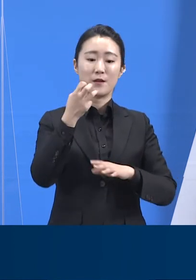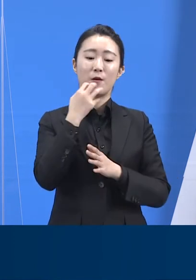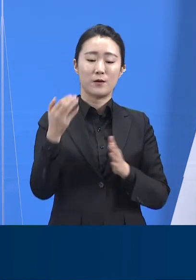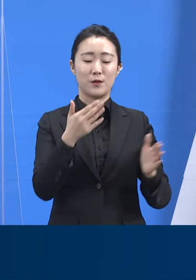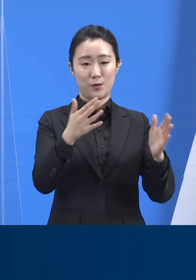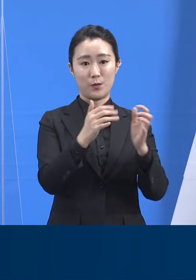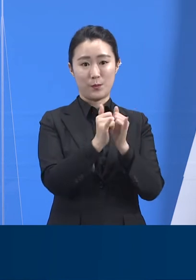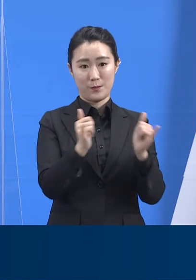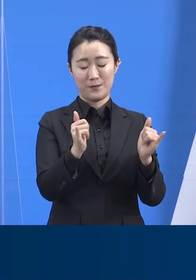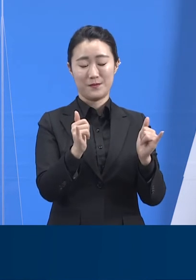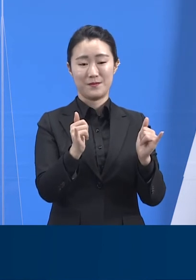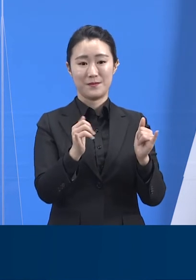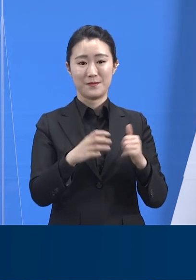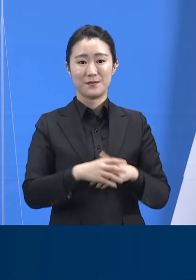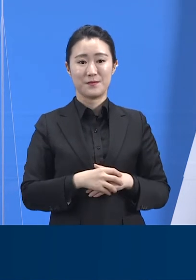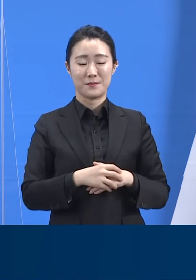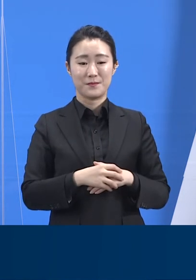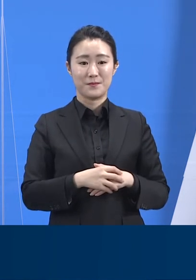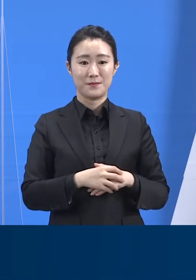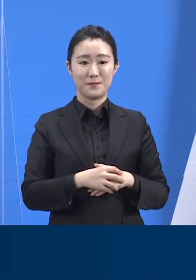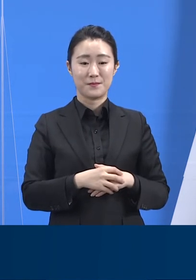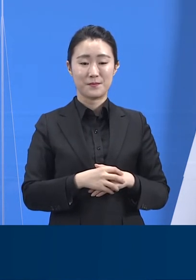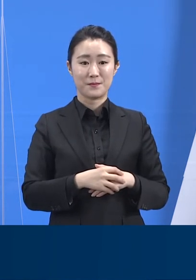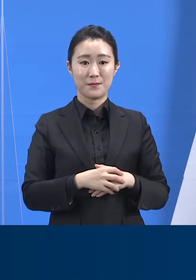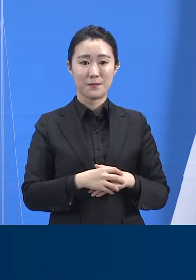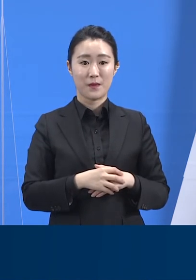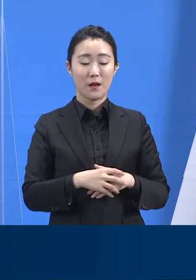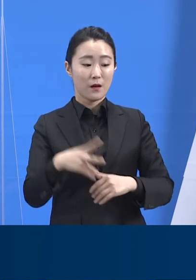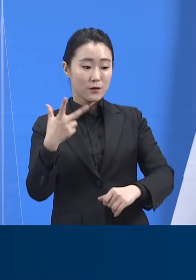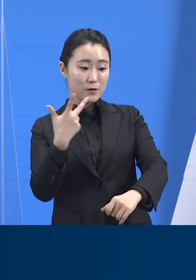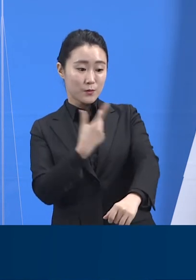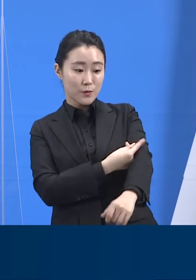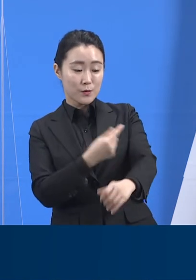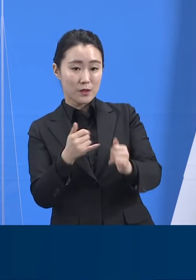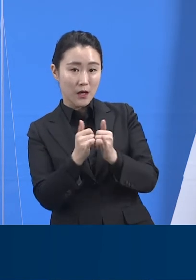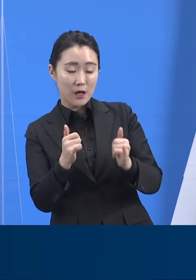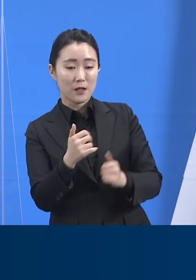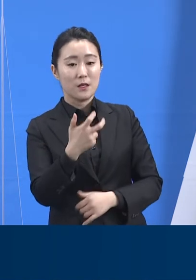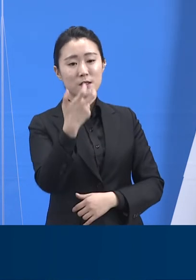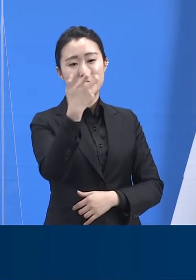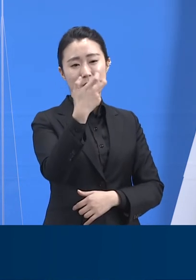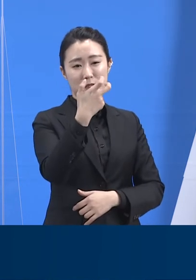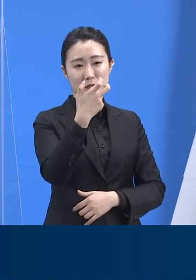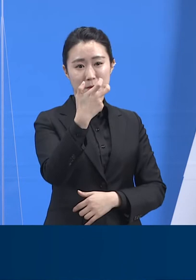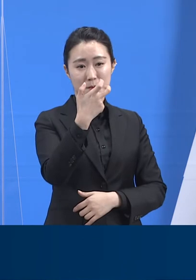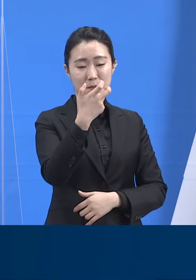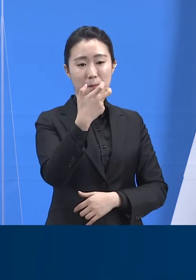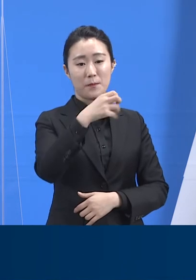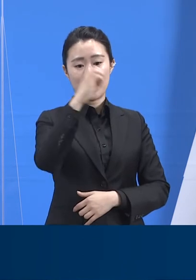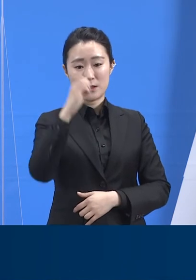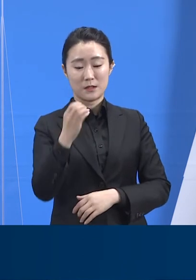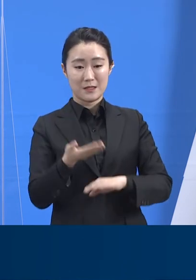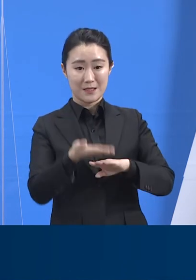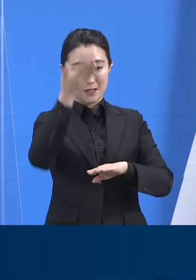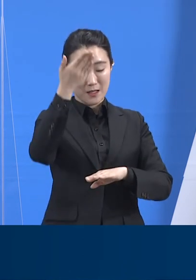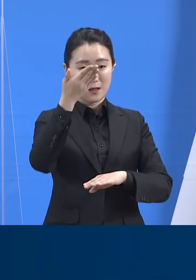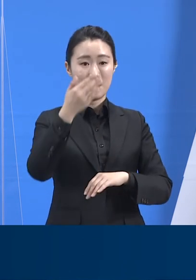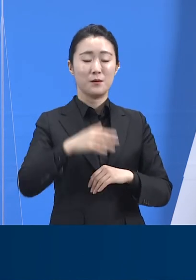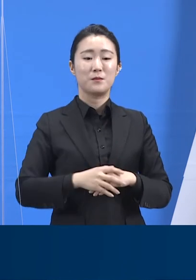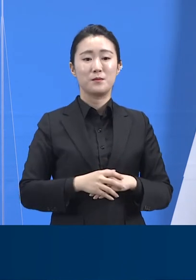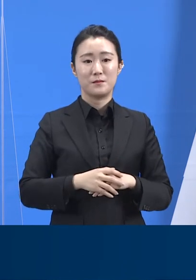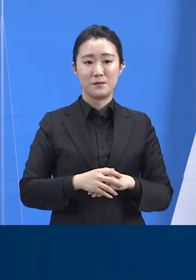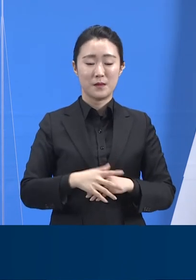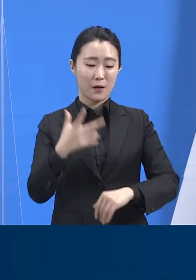접종 목표는 대상자 대비 70%인 788만 2,992명입니다.